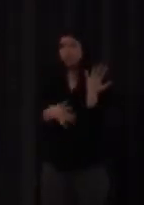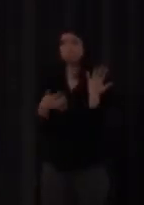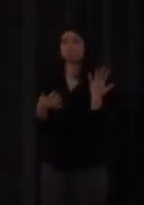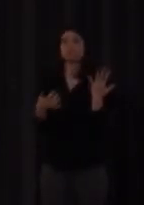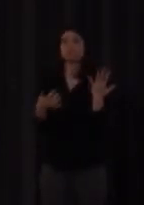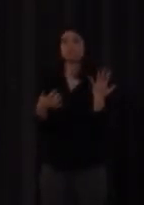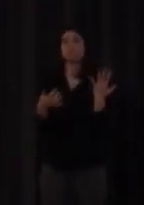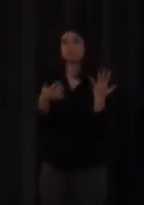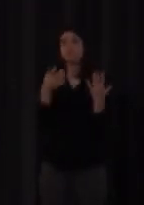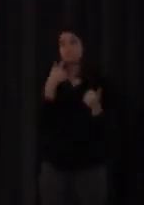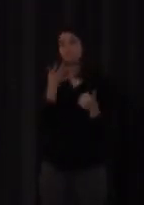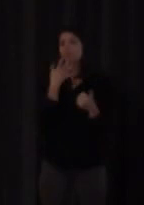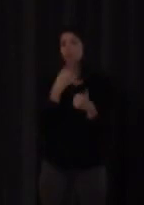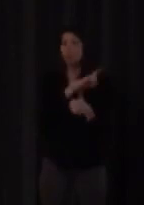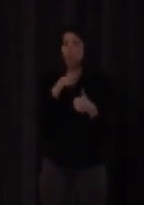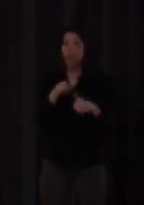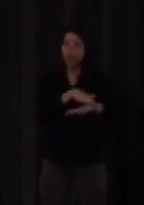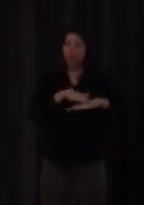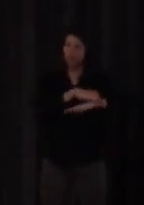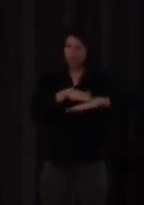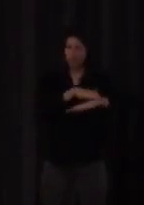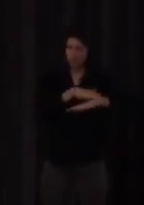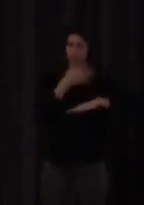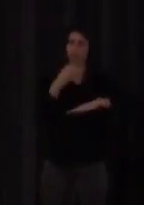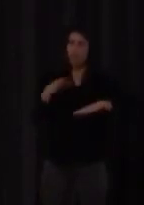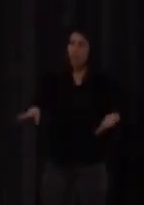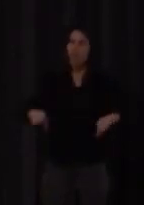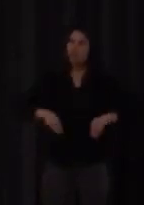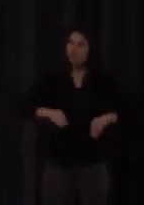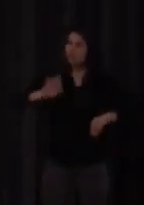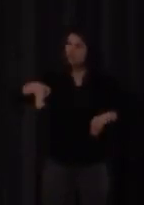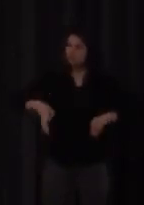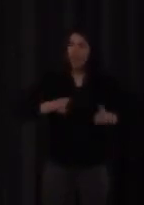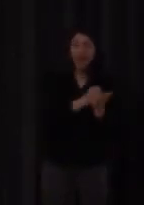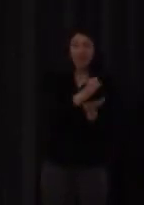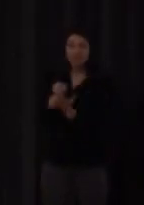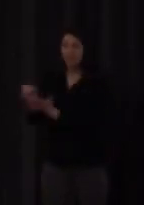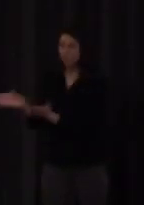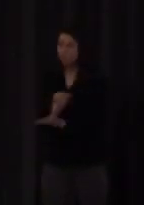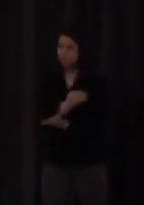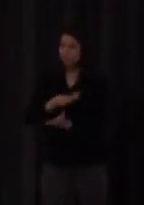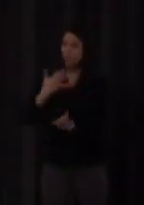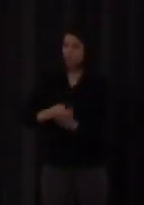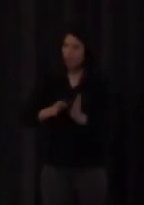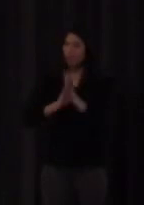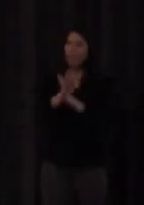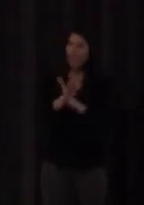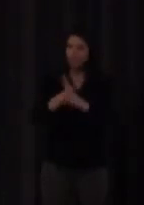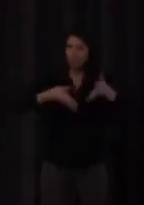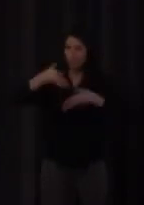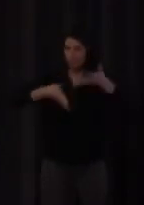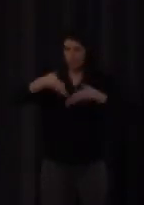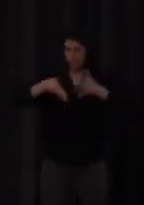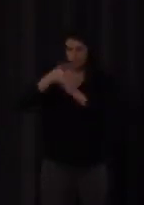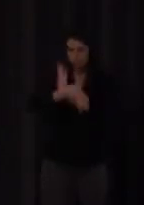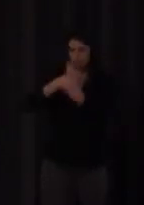primero que la administración asuma que vale que todas las materias se van a aprender a través de la lengua de signos para eso